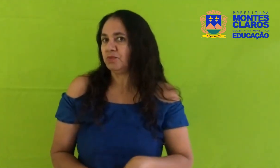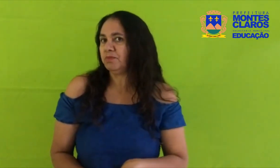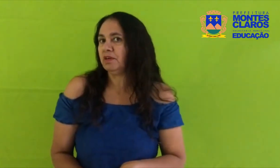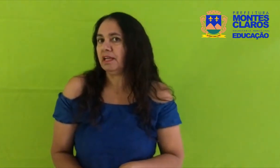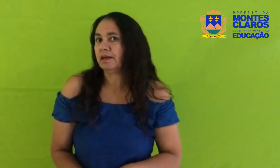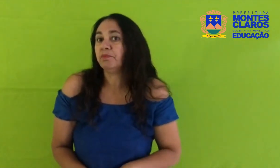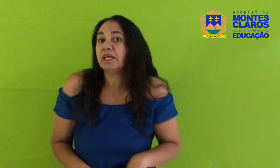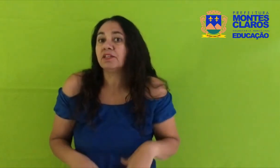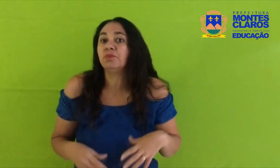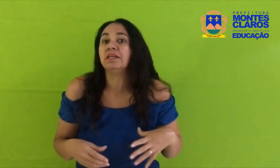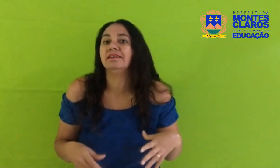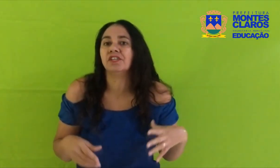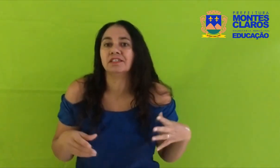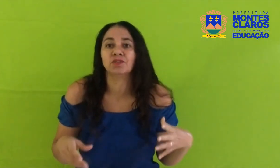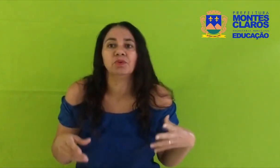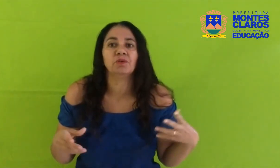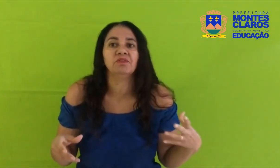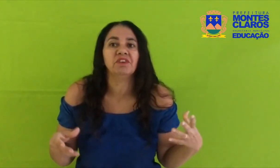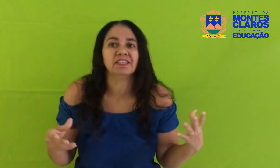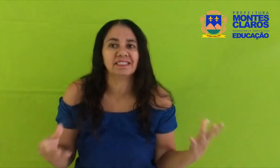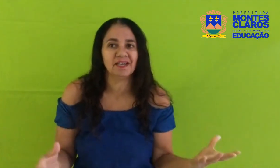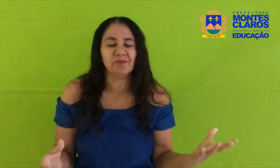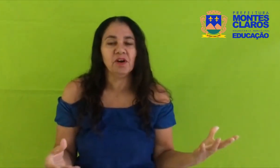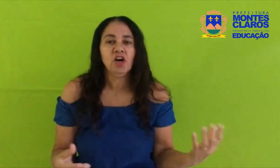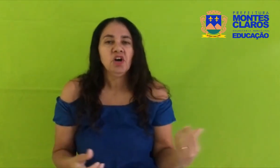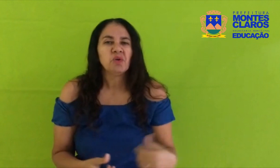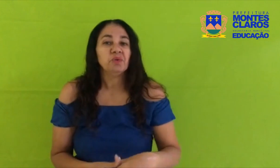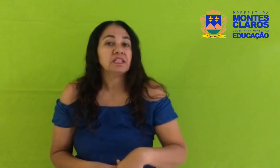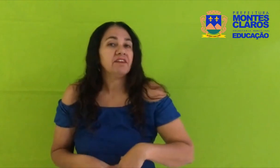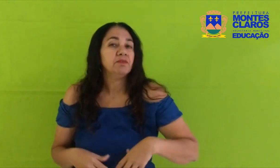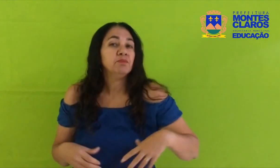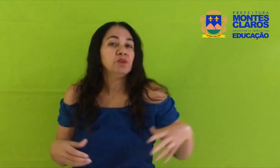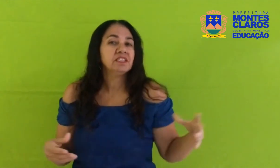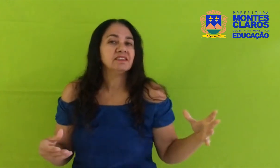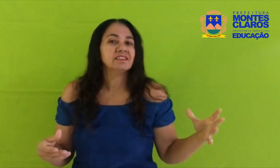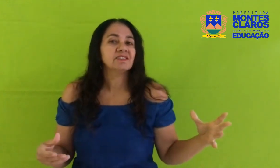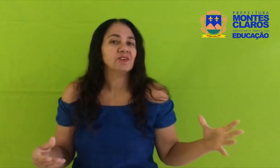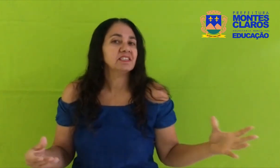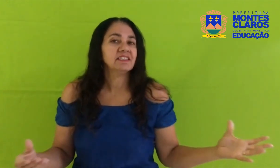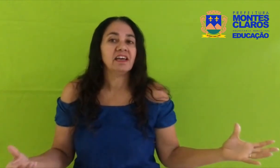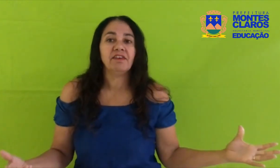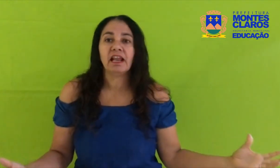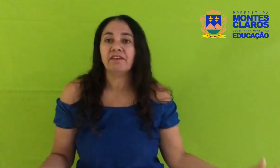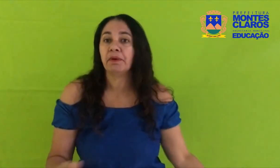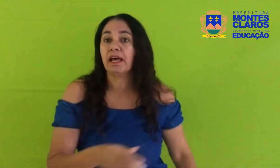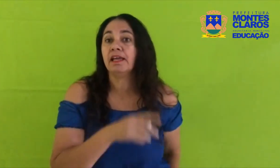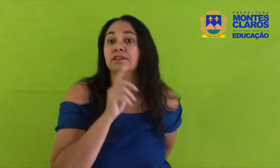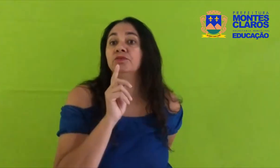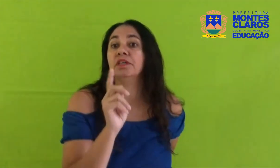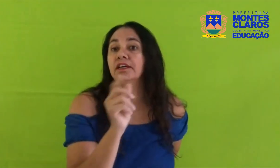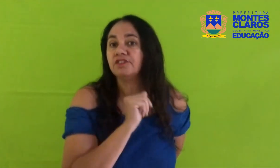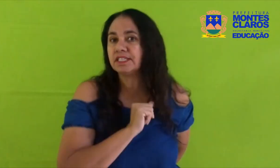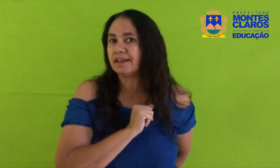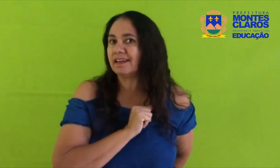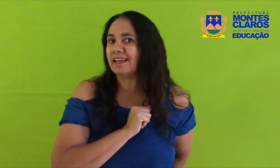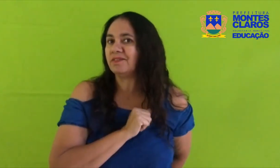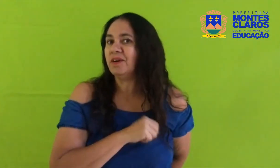sua boneca Porque durante a sua confecção Muitas histórias e revelava para elas um grande segredo